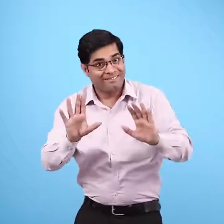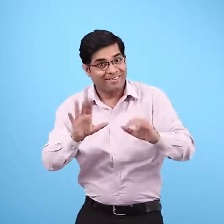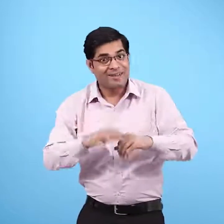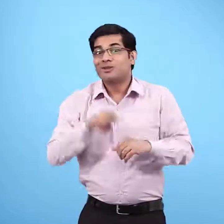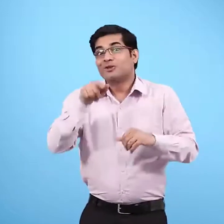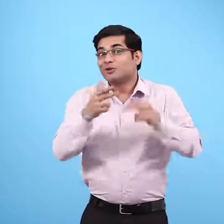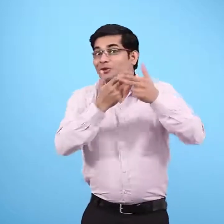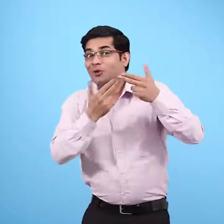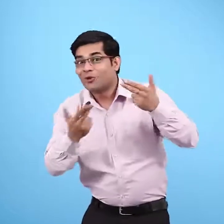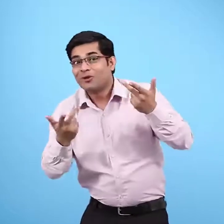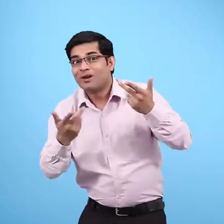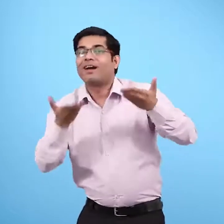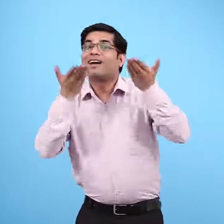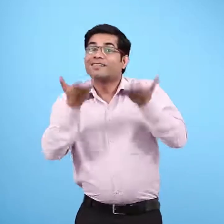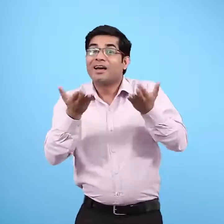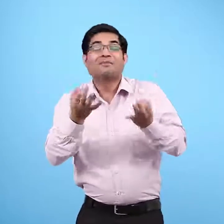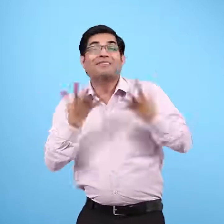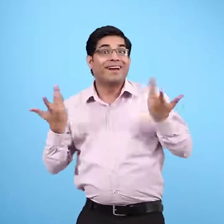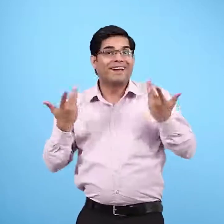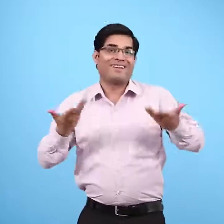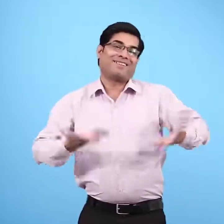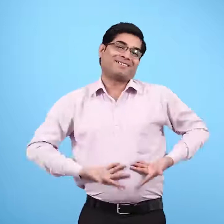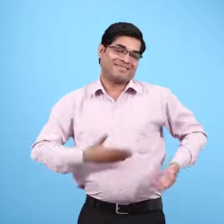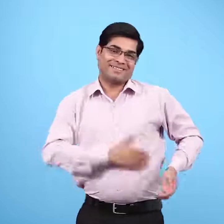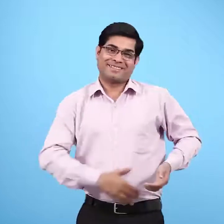सुनो कहानी एक अनोखे पेट की